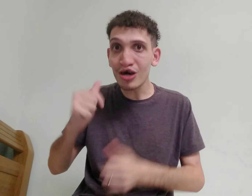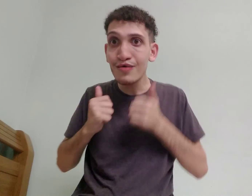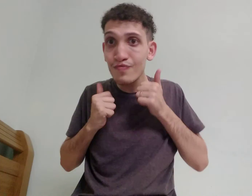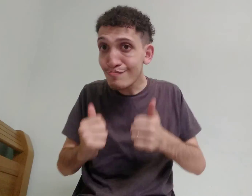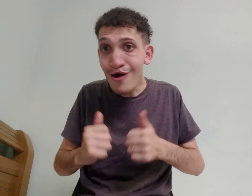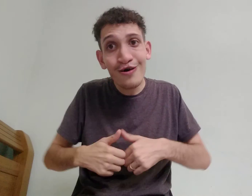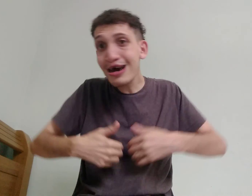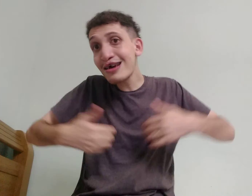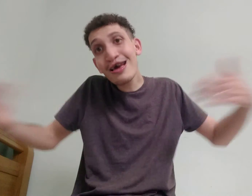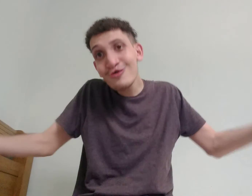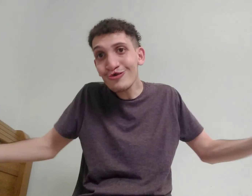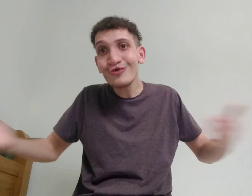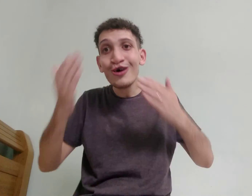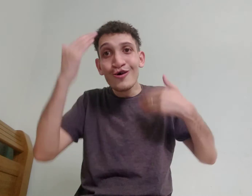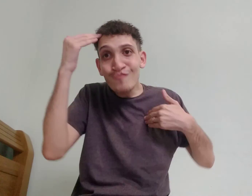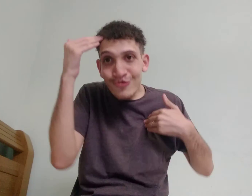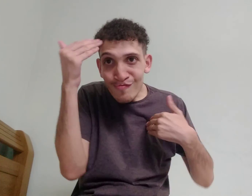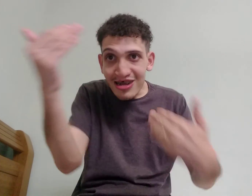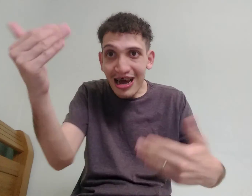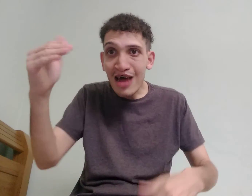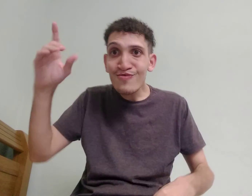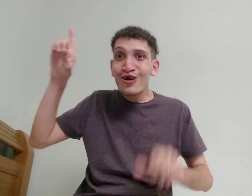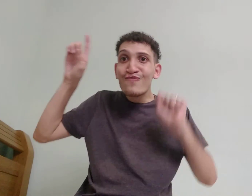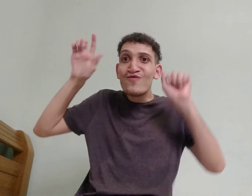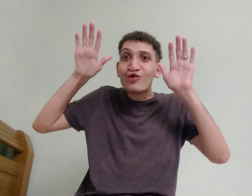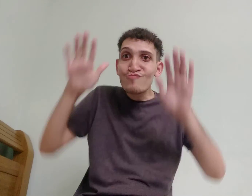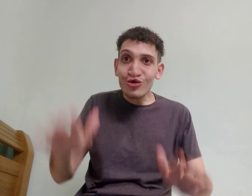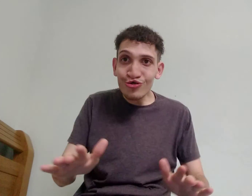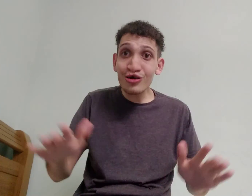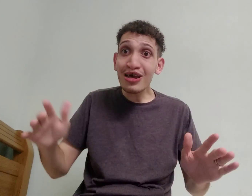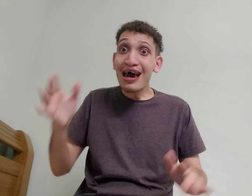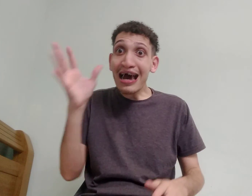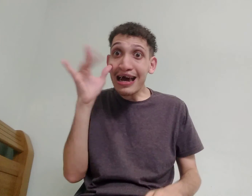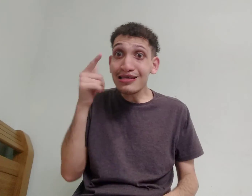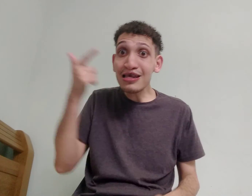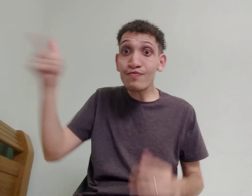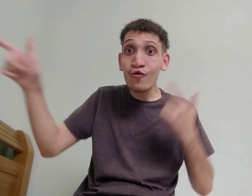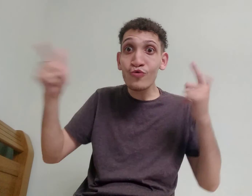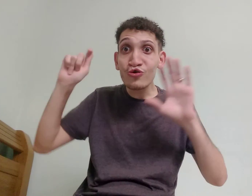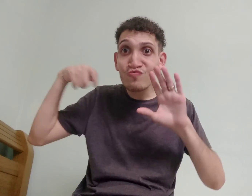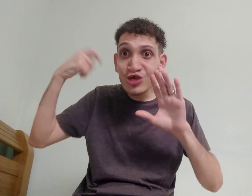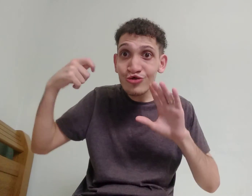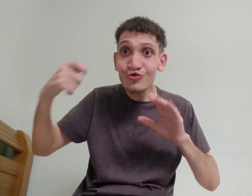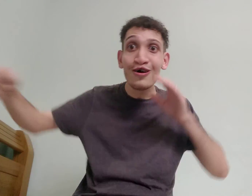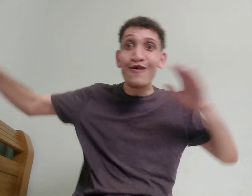tá bom? Aí é isso, muito obrigado, Deus abençoe, assista outros vídeos, vamos!